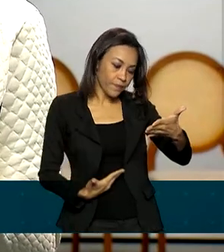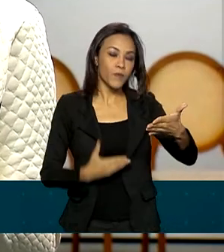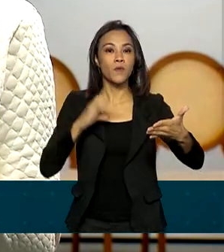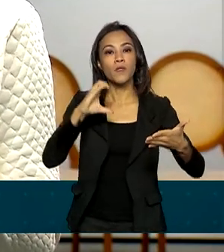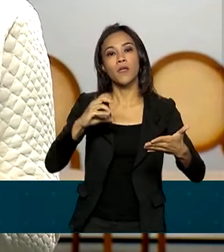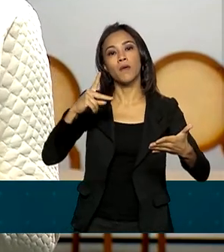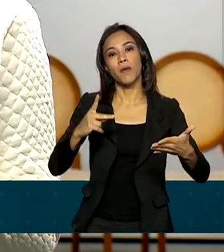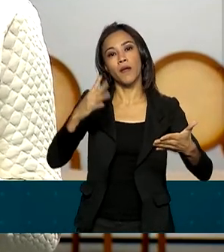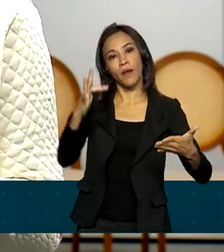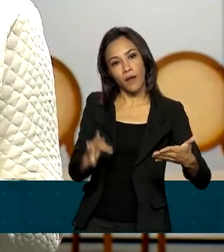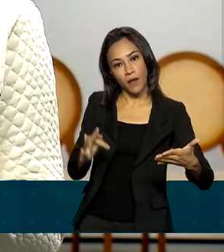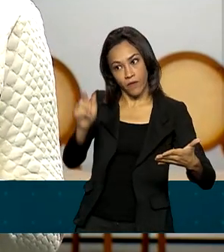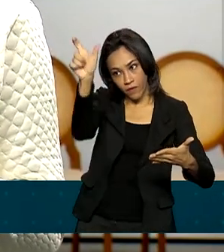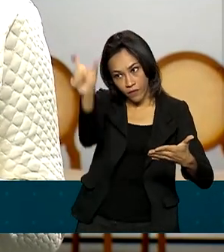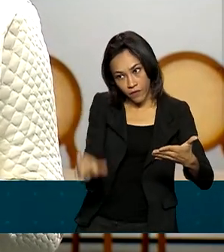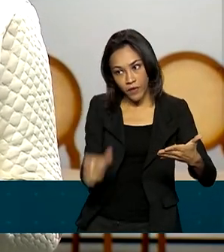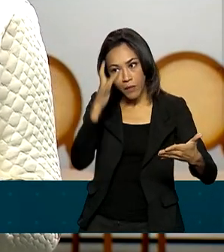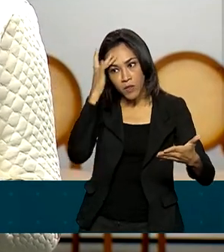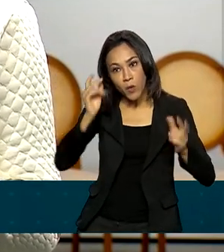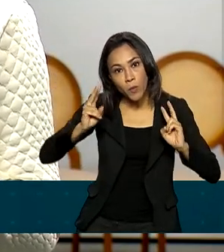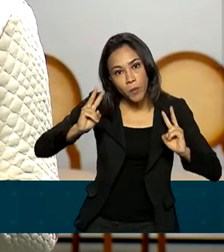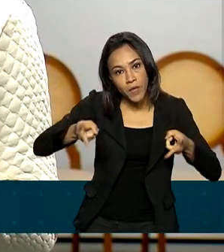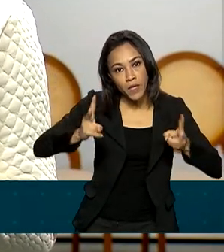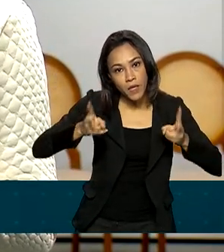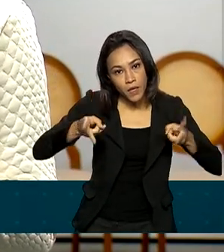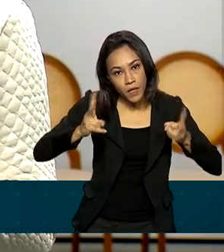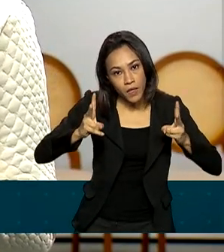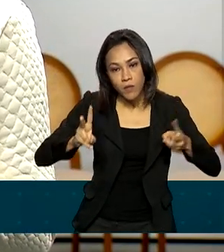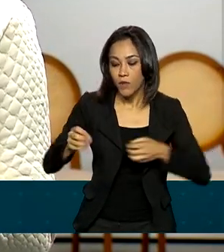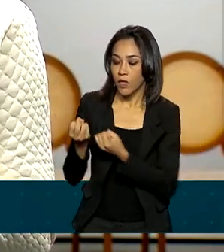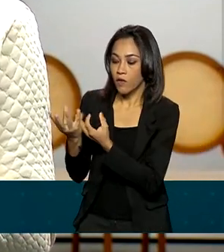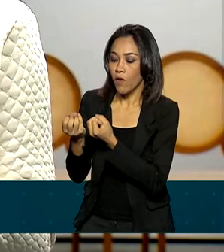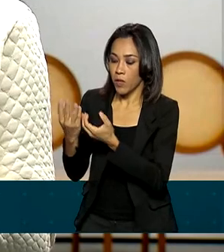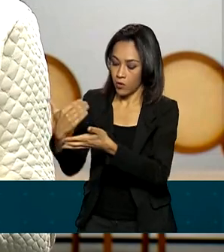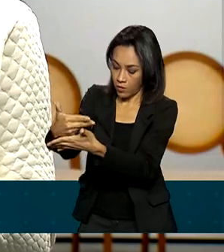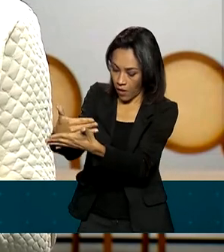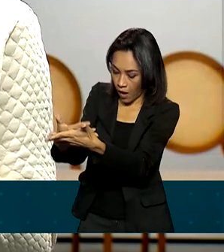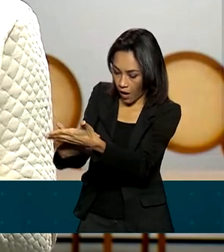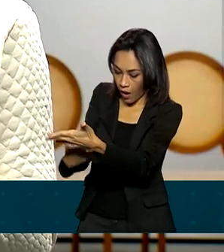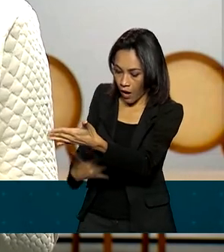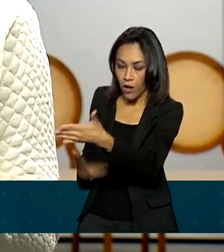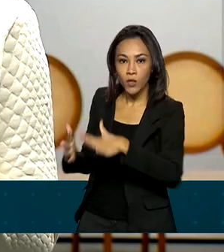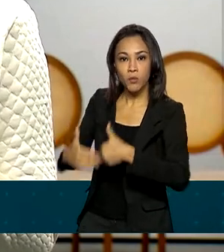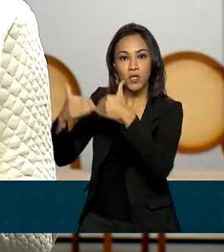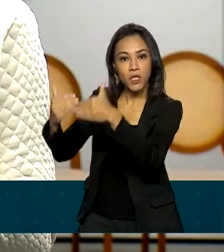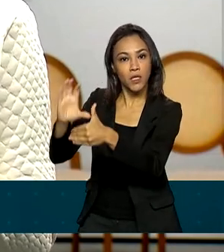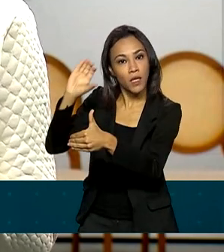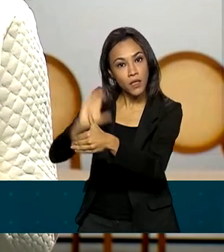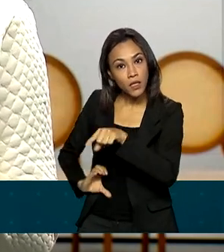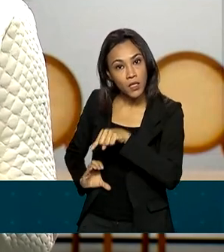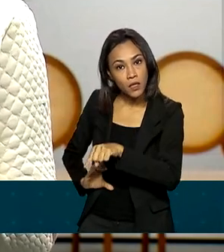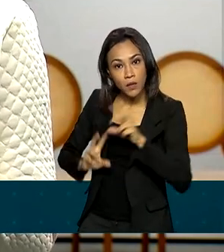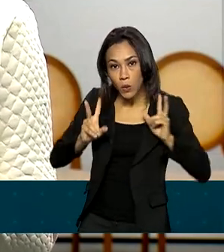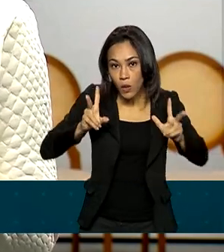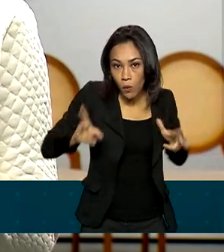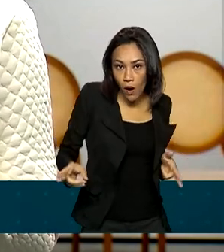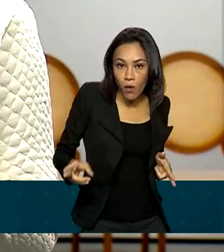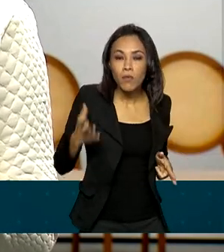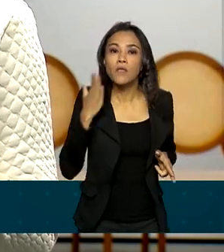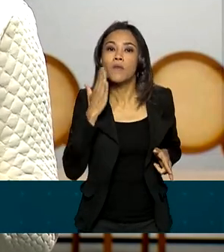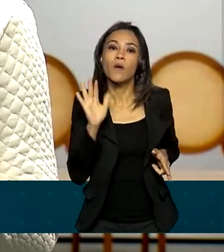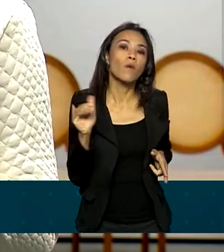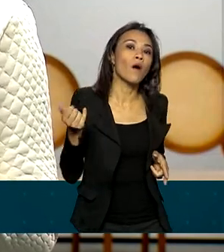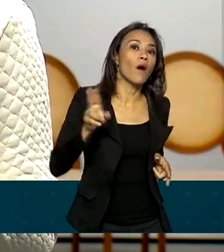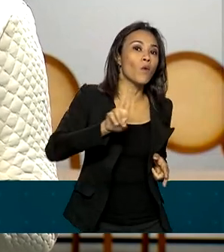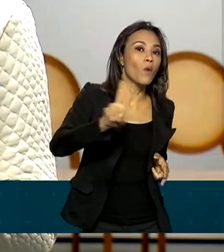titular da conta de luz tem que ser o mesmo informado nas bases de dados do Ministério da Cidadania. Então é importante verificar qual o nome que